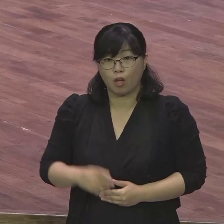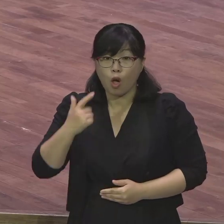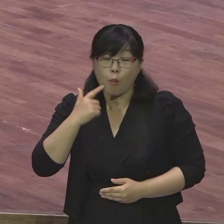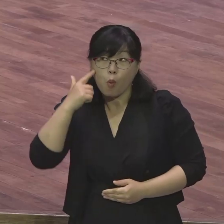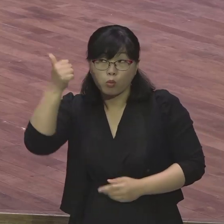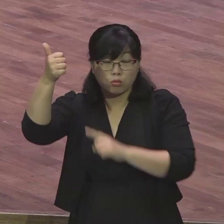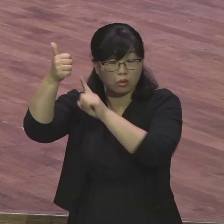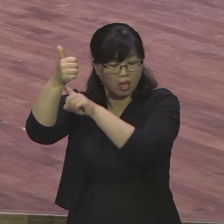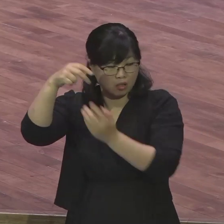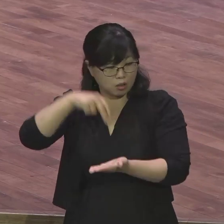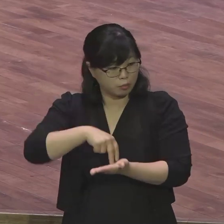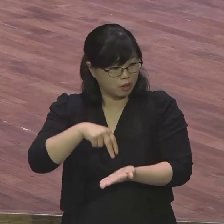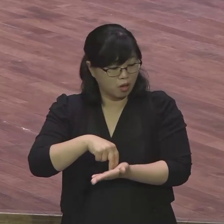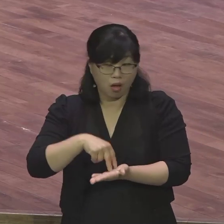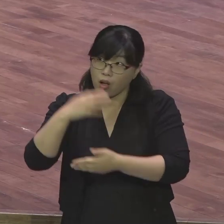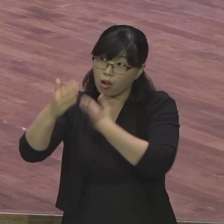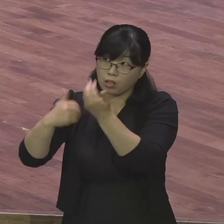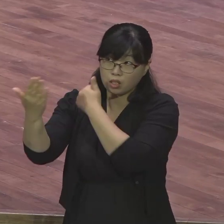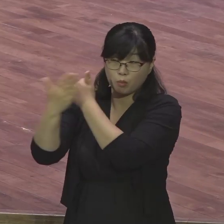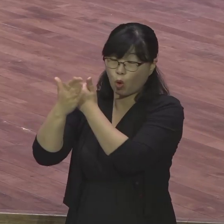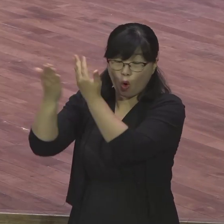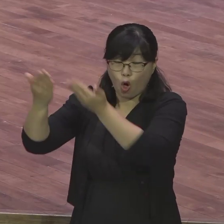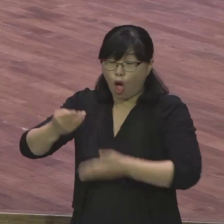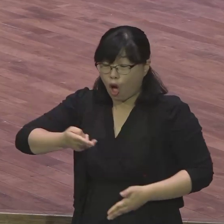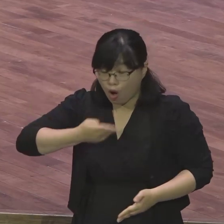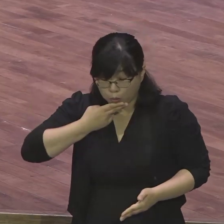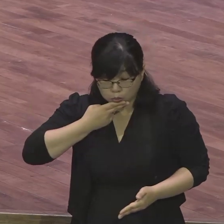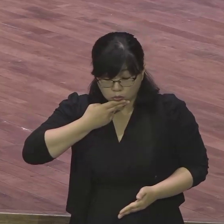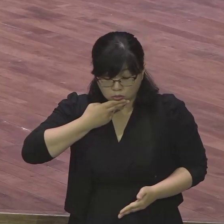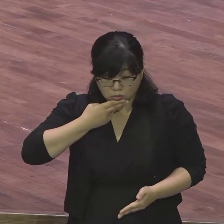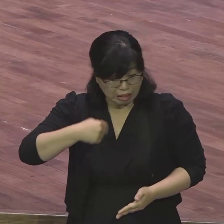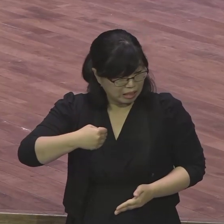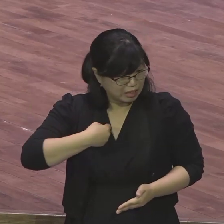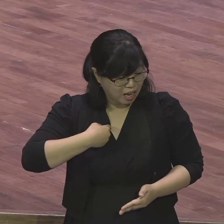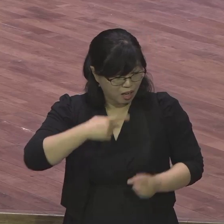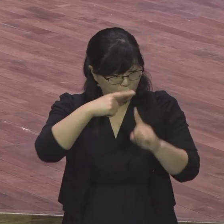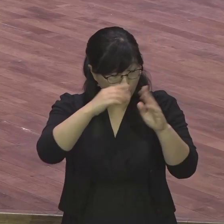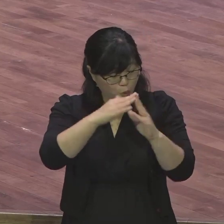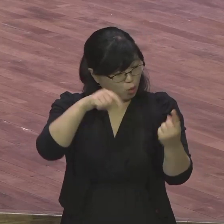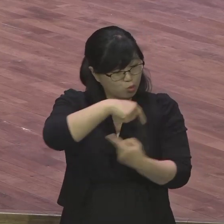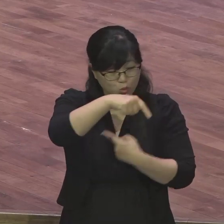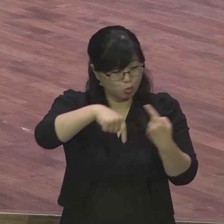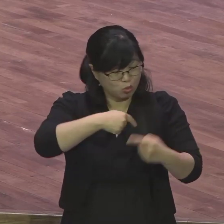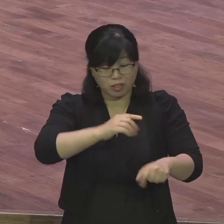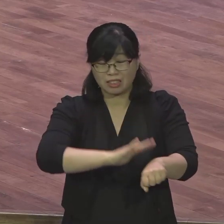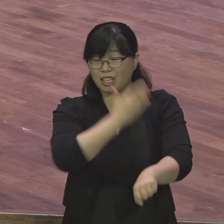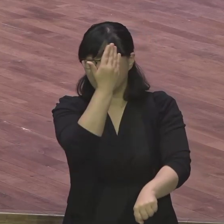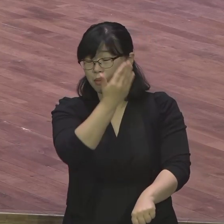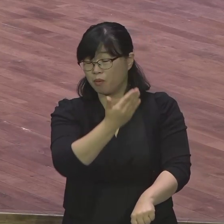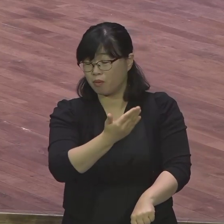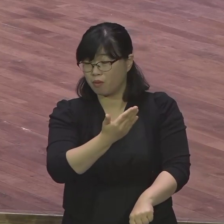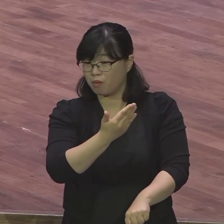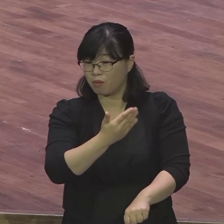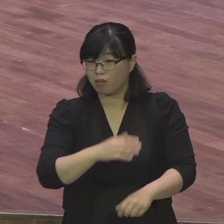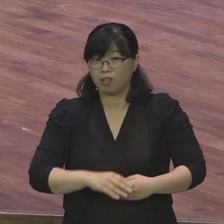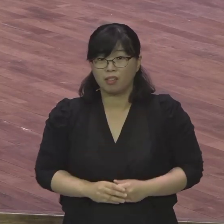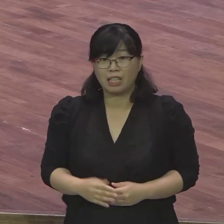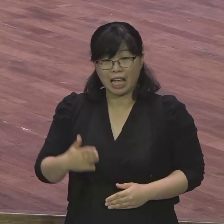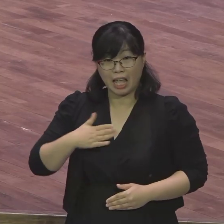그래서 여러분 교회 직분 많은 게 그 축복이에요 그 목사들 중에 내가 제 직분 많은 목사가 없어요 총장부터